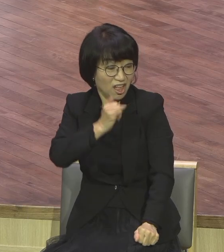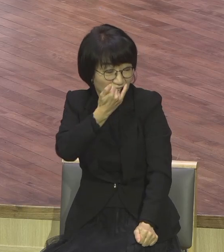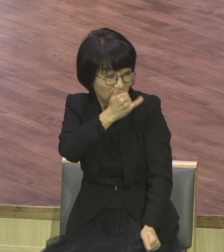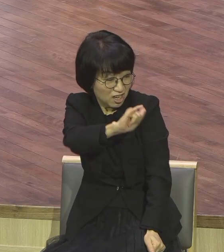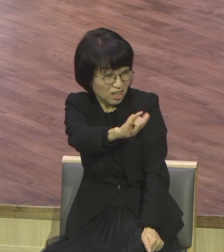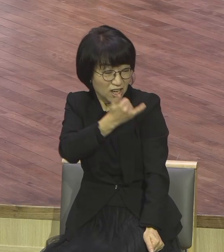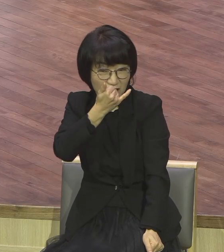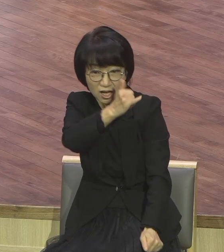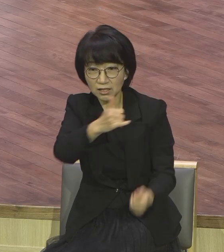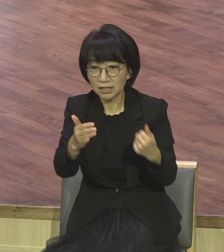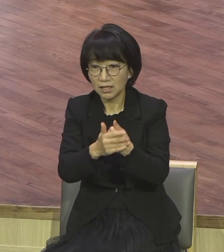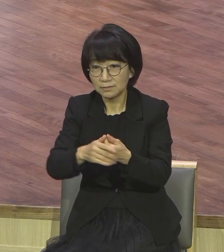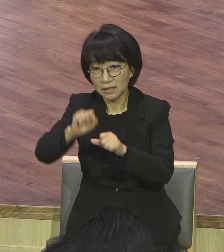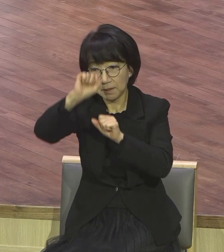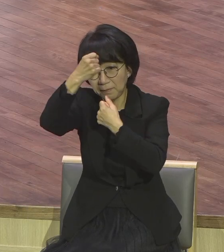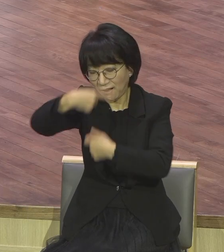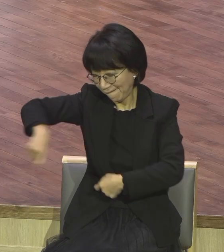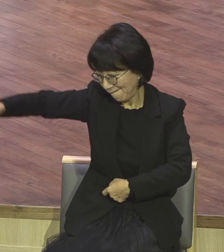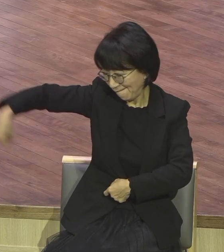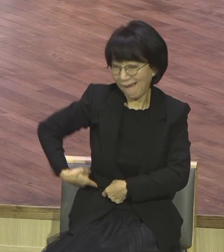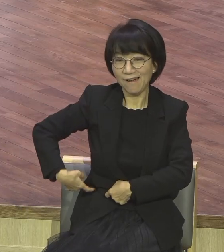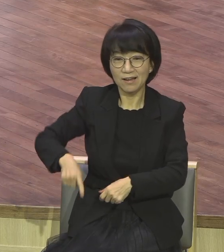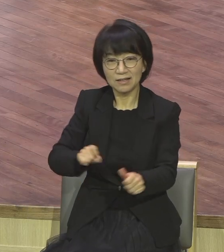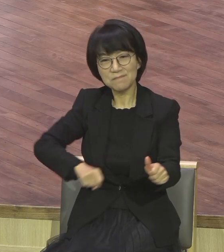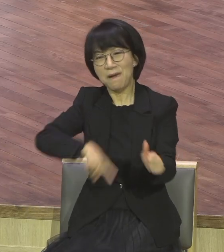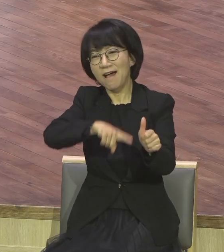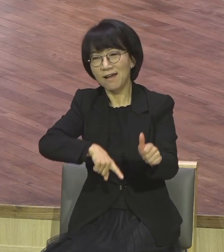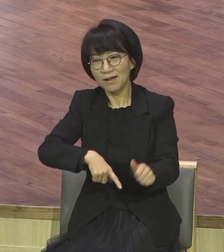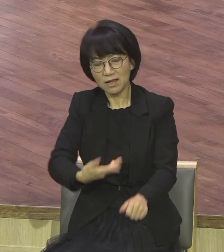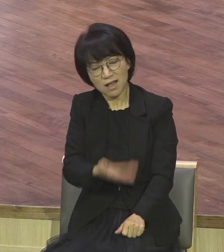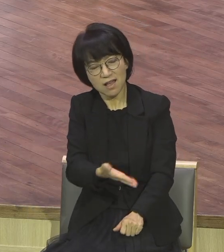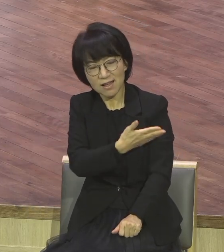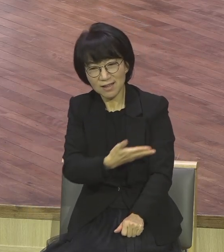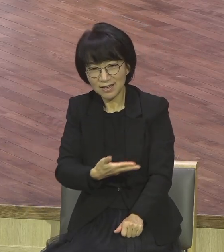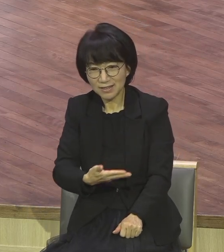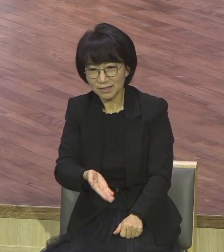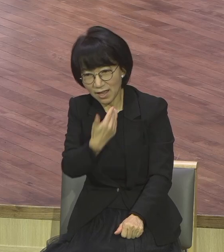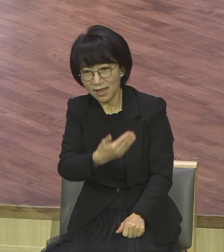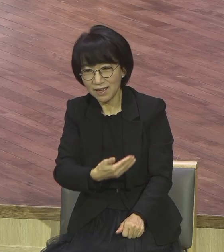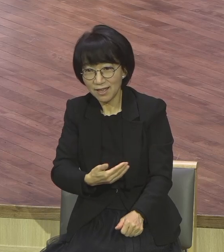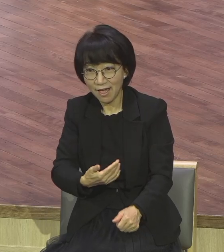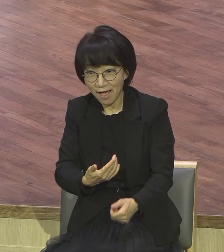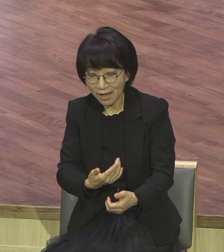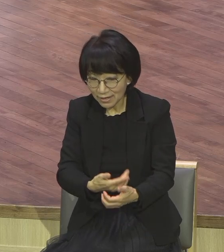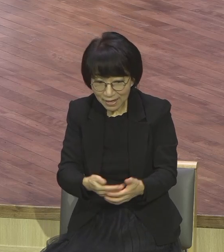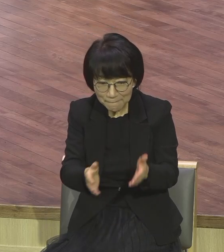허리를 발로 찼다 그래서 하도 깊이 자니까 깨워가지고 그렇게 데리고 나올 정도로